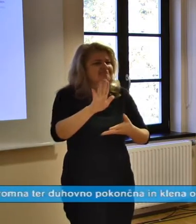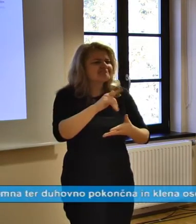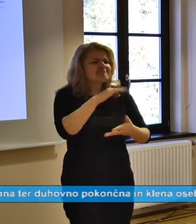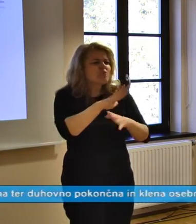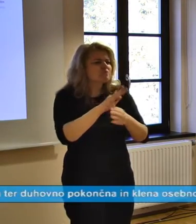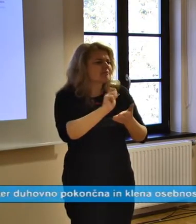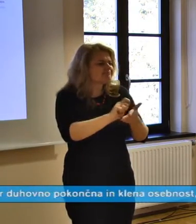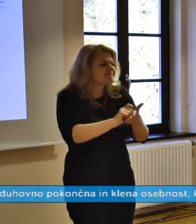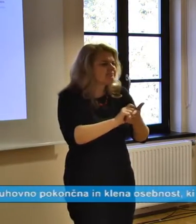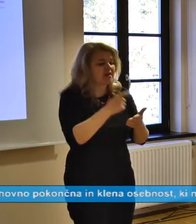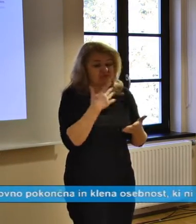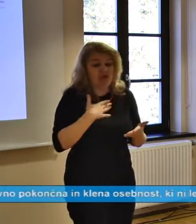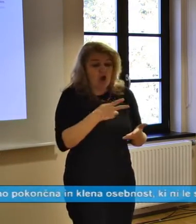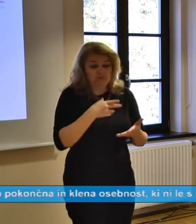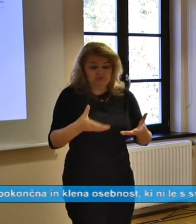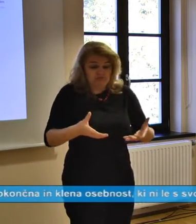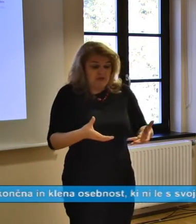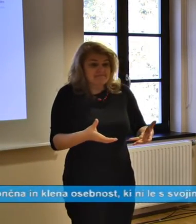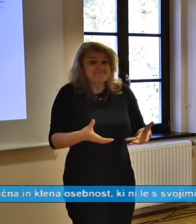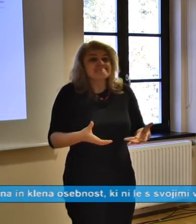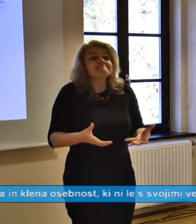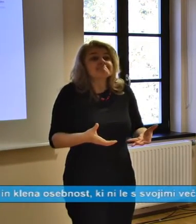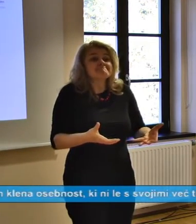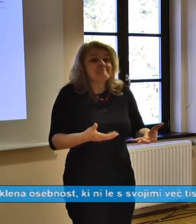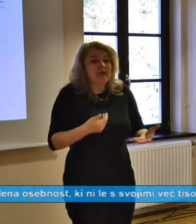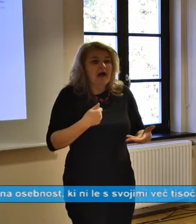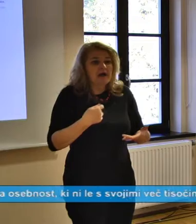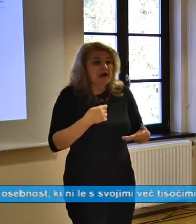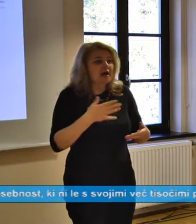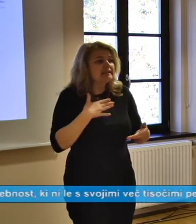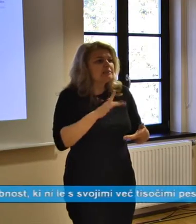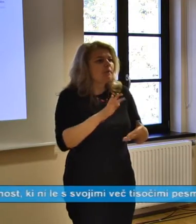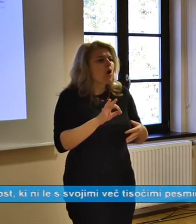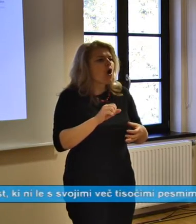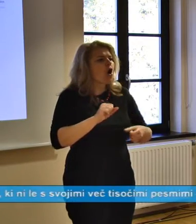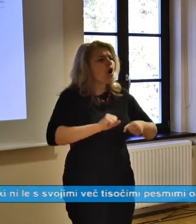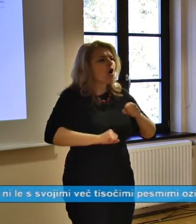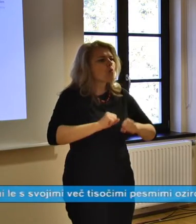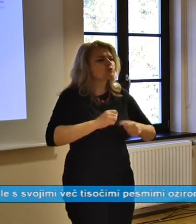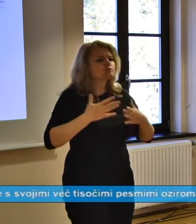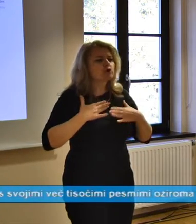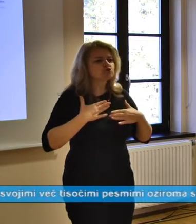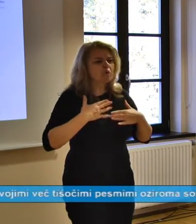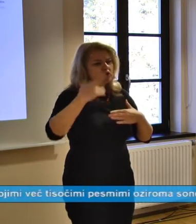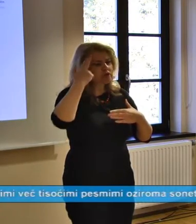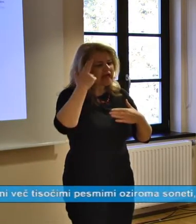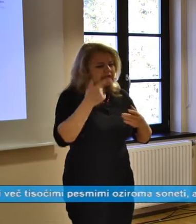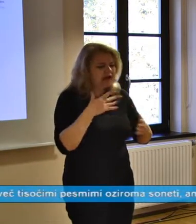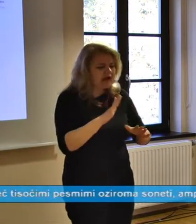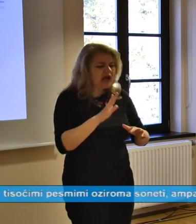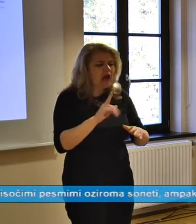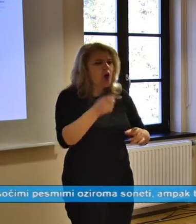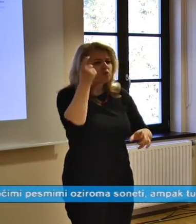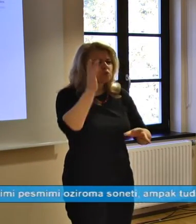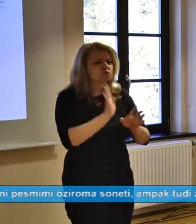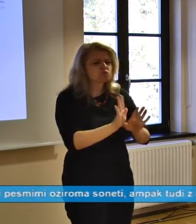tem na občini ne moremo kaj prosti pomagati, ker nismo usposobljeni, da bi znali prisluhniti temu, kaj